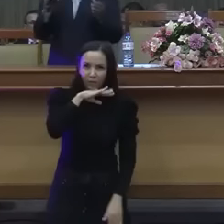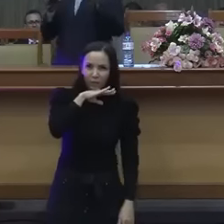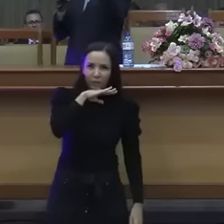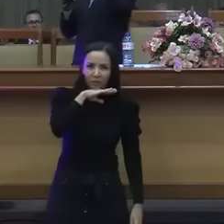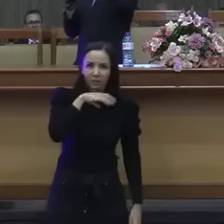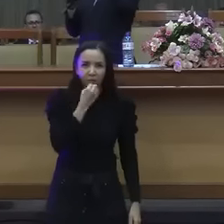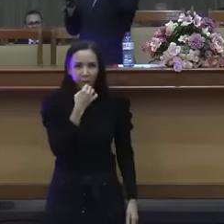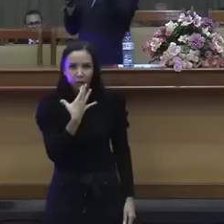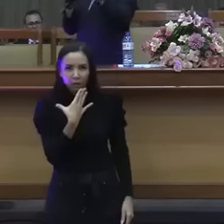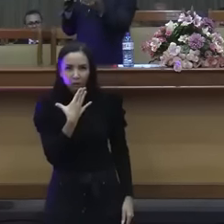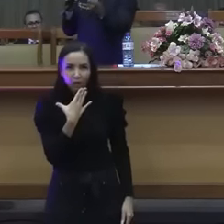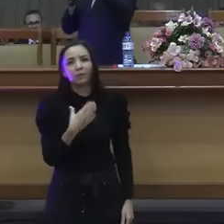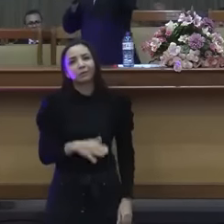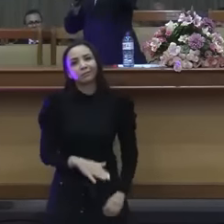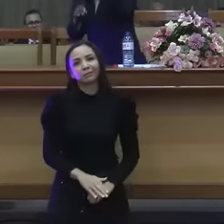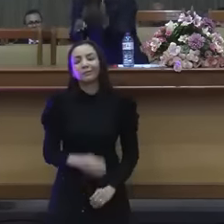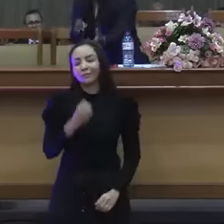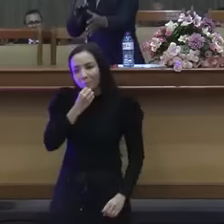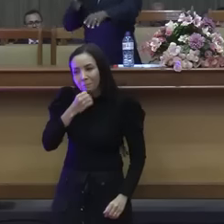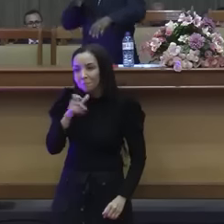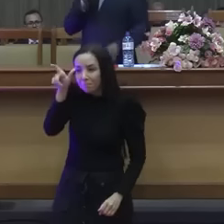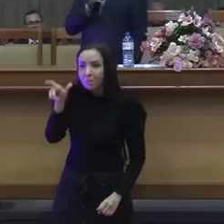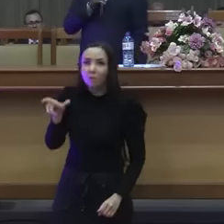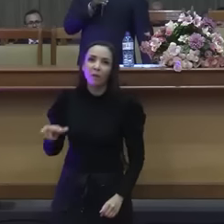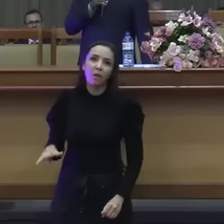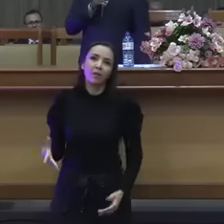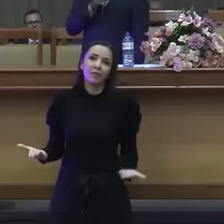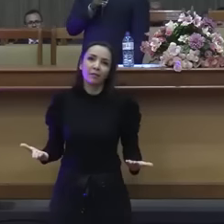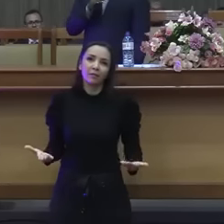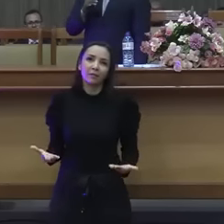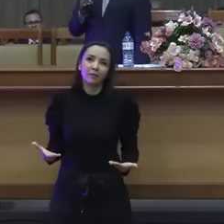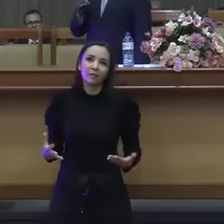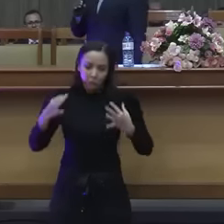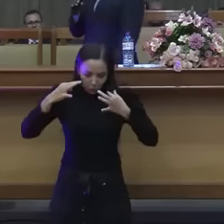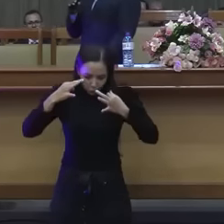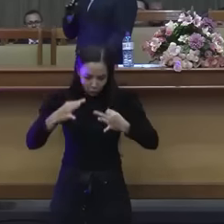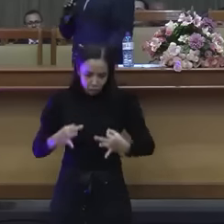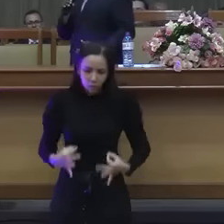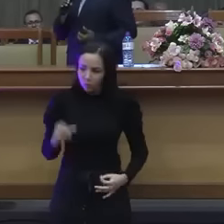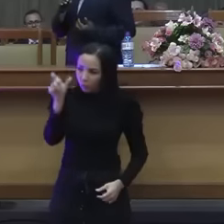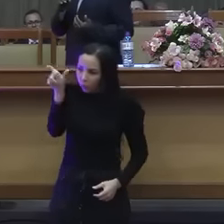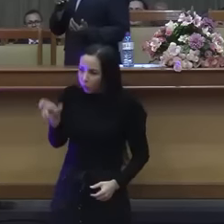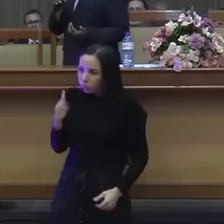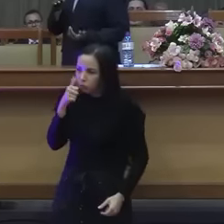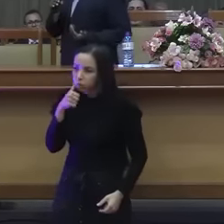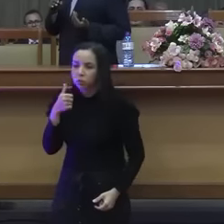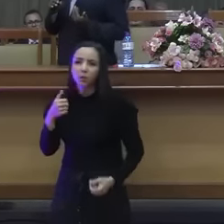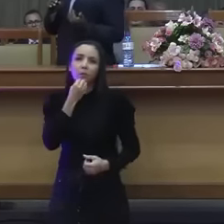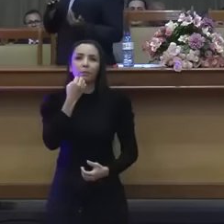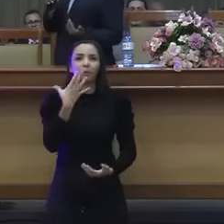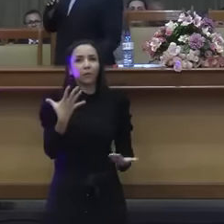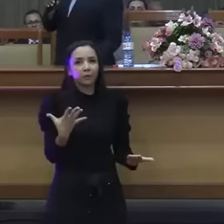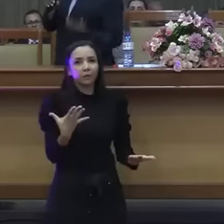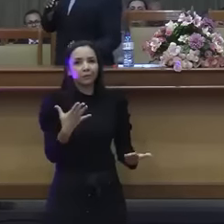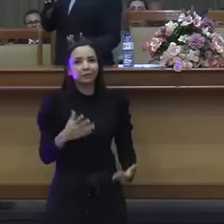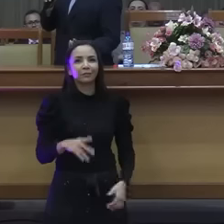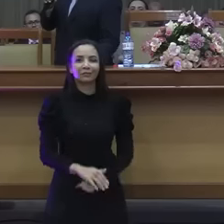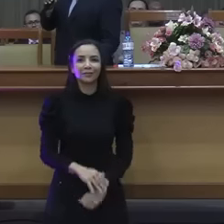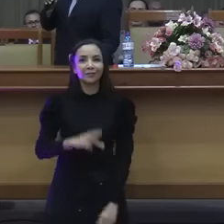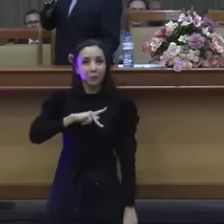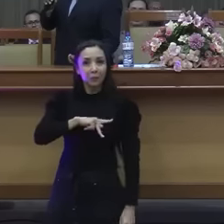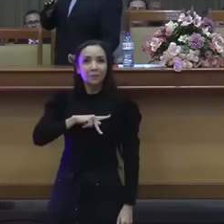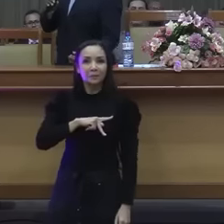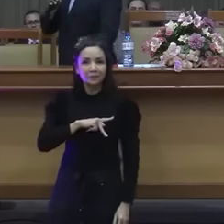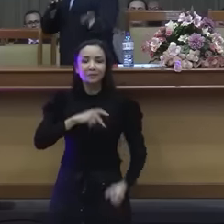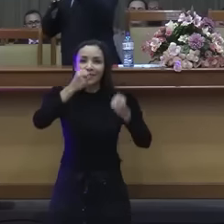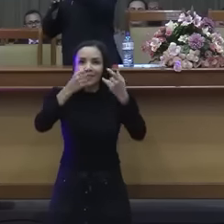A mulher dá decente, é bom ou é ruim? Paulo diz que as mulheres urgem trazes, trajes,